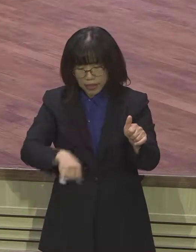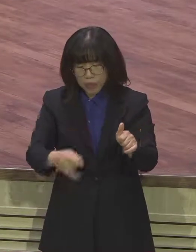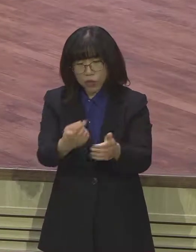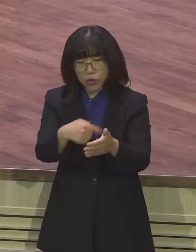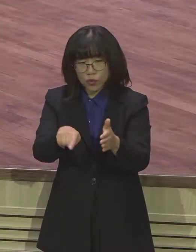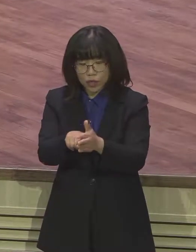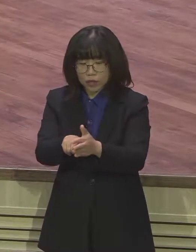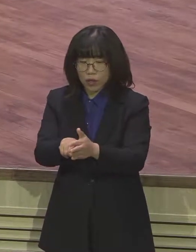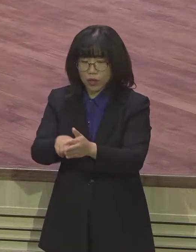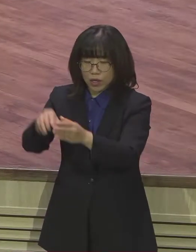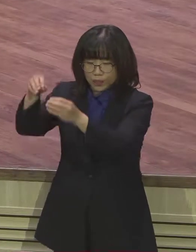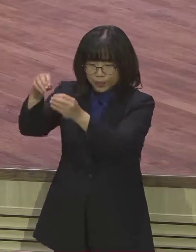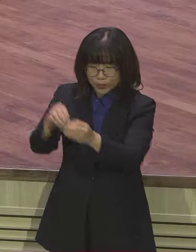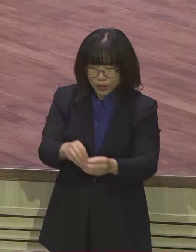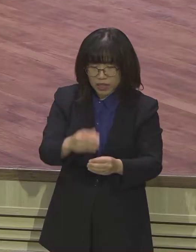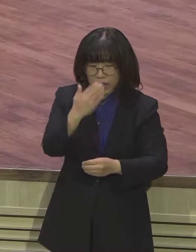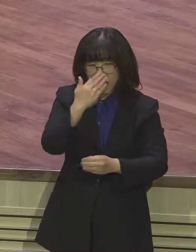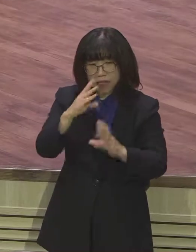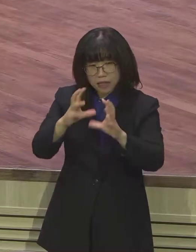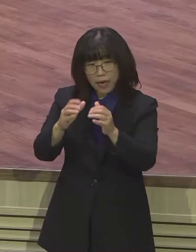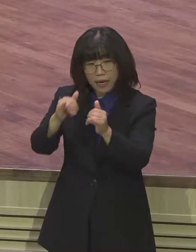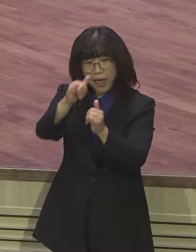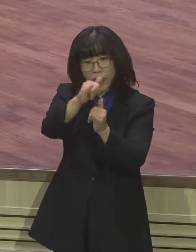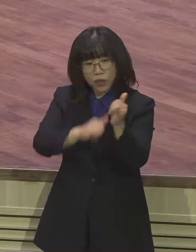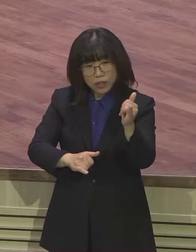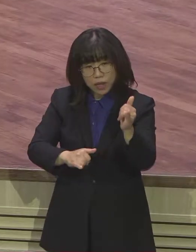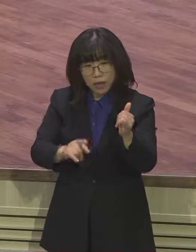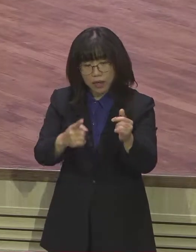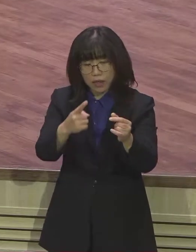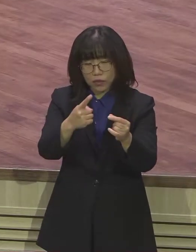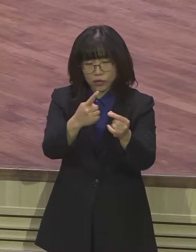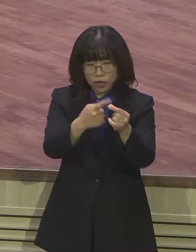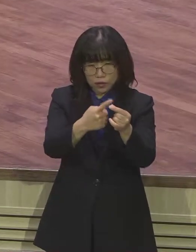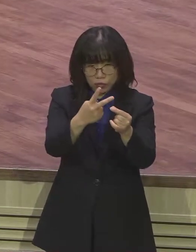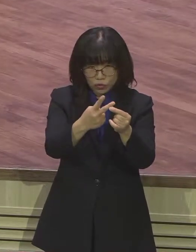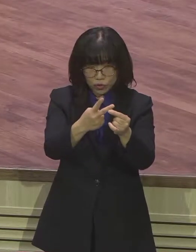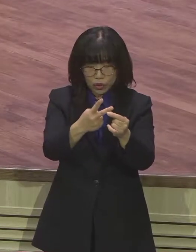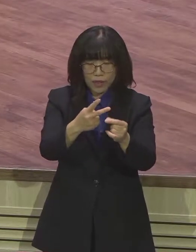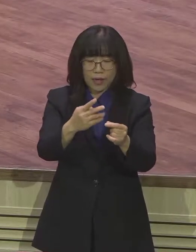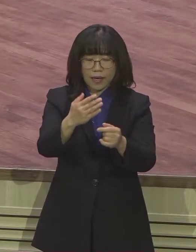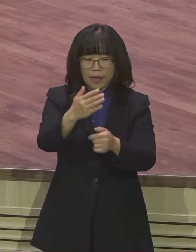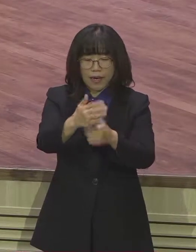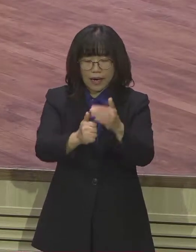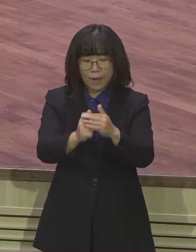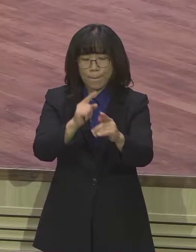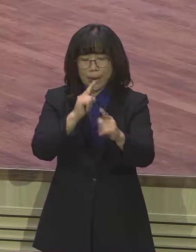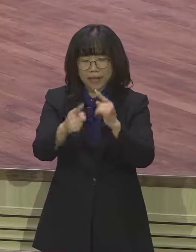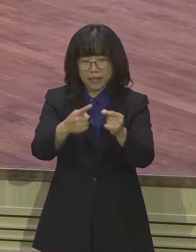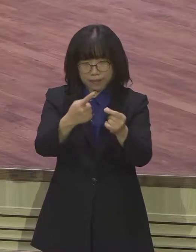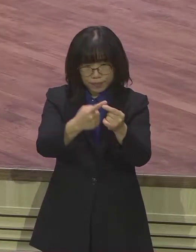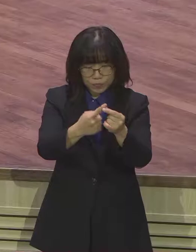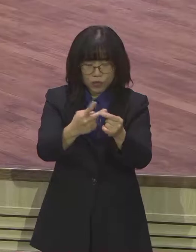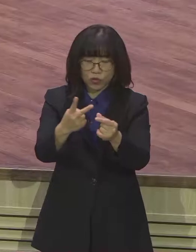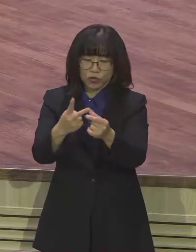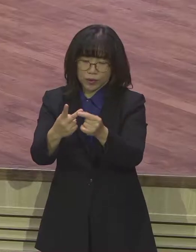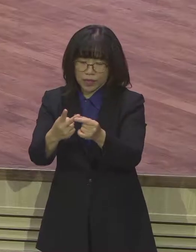역사였다 그 하나가 바로 하나님의 말씀이고 또 하나가 바로 예루살렘 성전이다 라고 이야기를 하고 있습니다